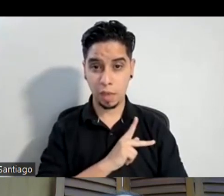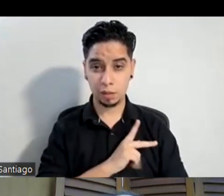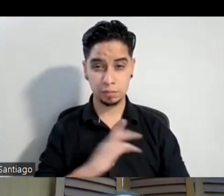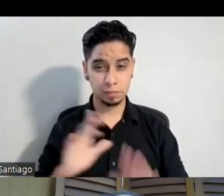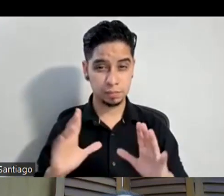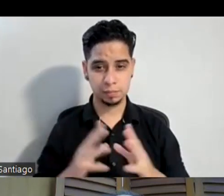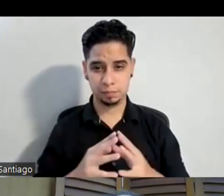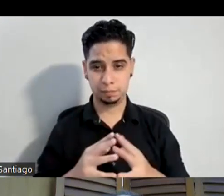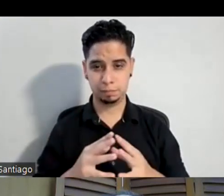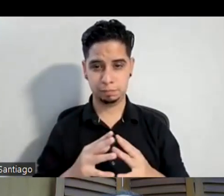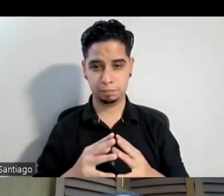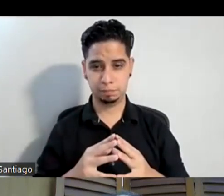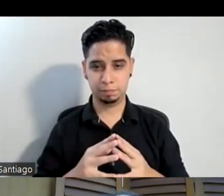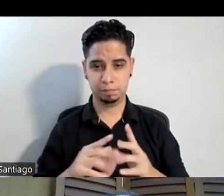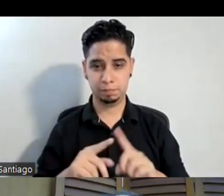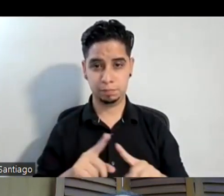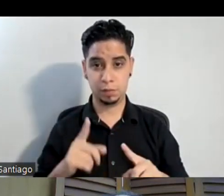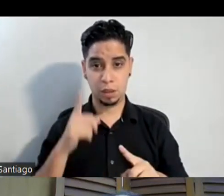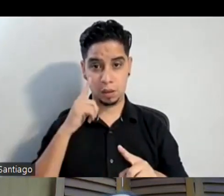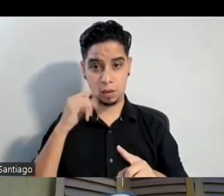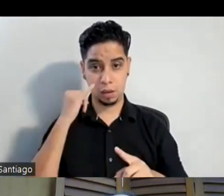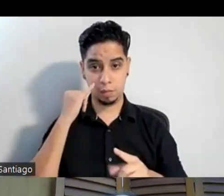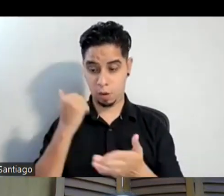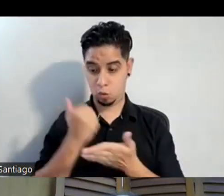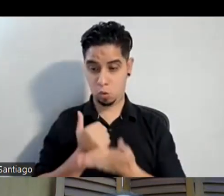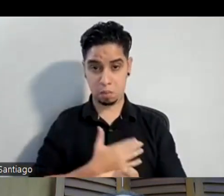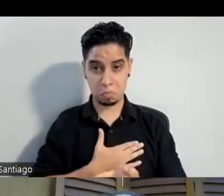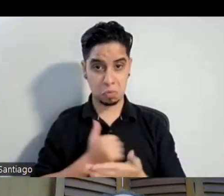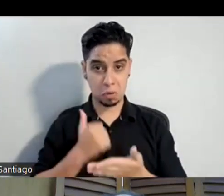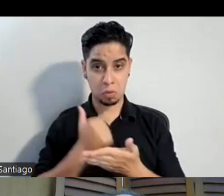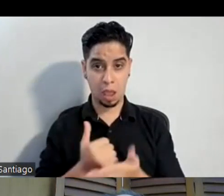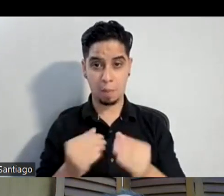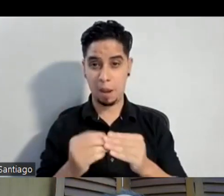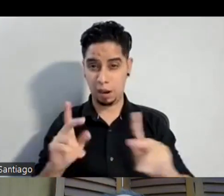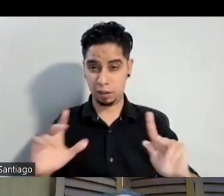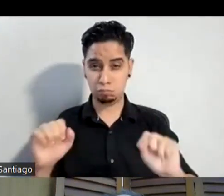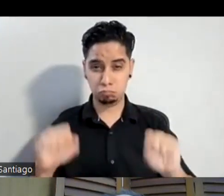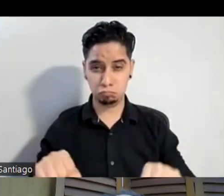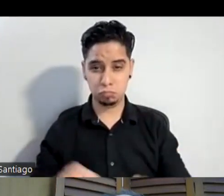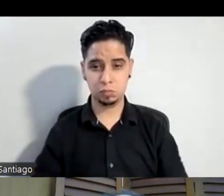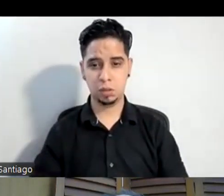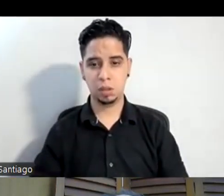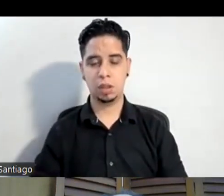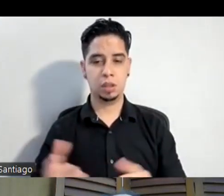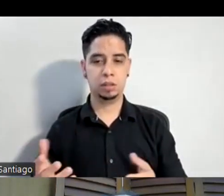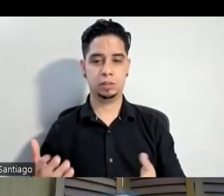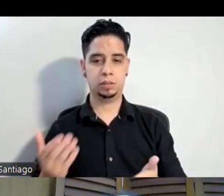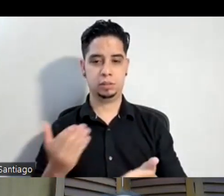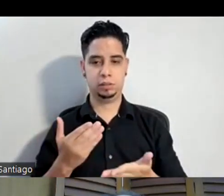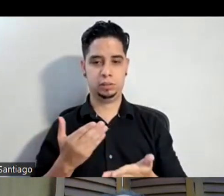yo creo que si a mí me ayudó le puede ayudar a muchos más, ¿verdad? Llega como un medio de sanación a mí. Entonces,